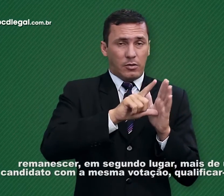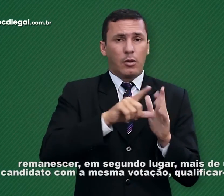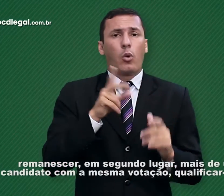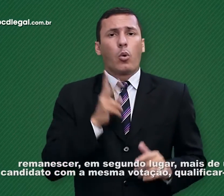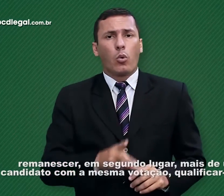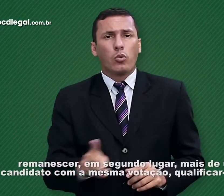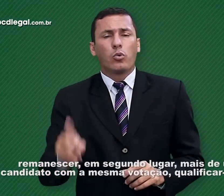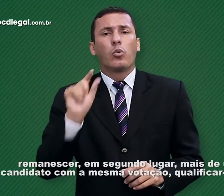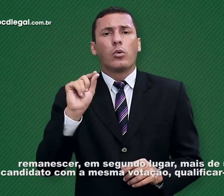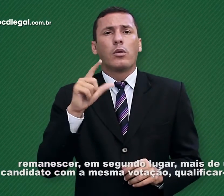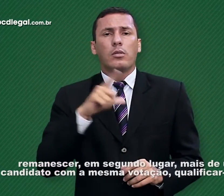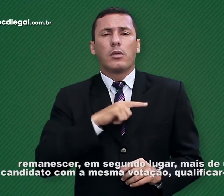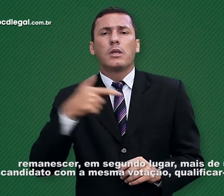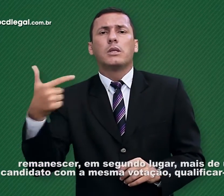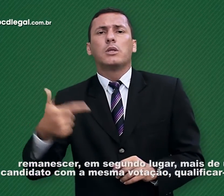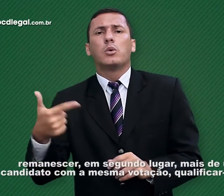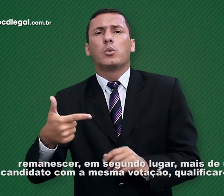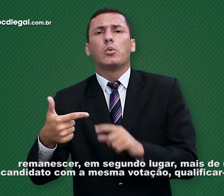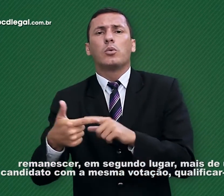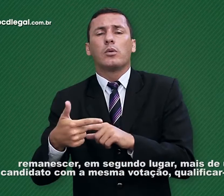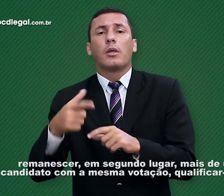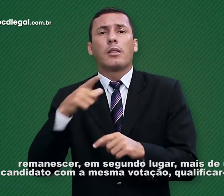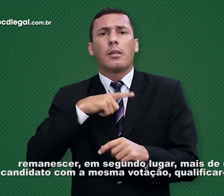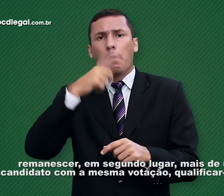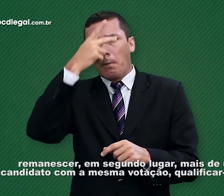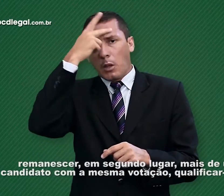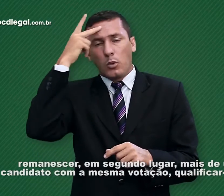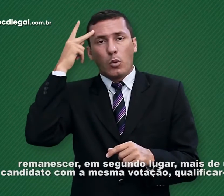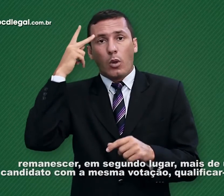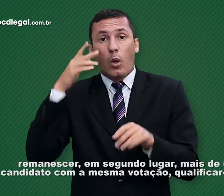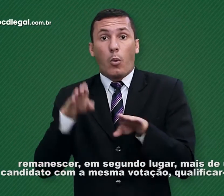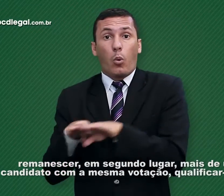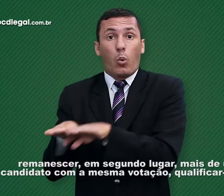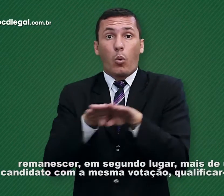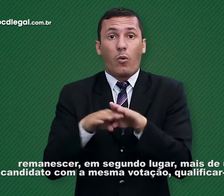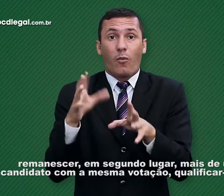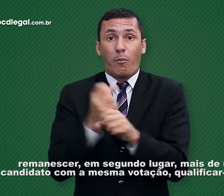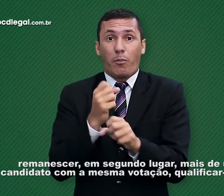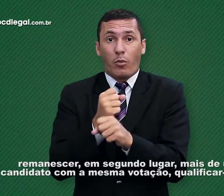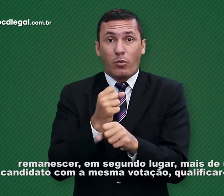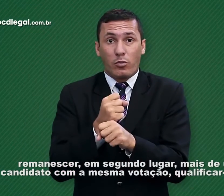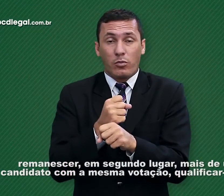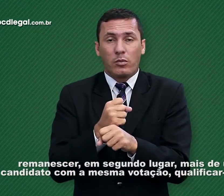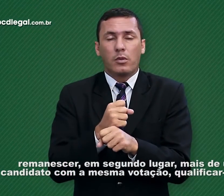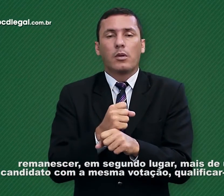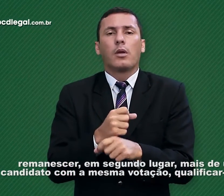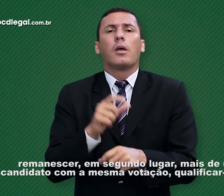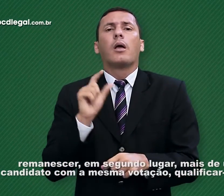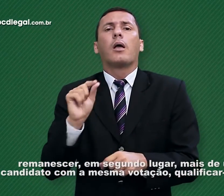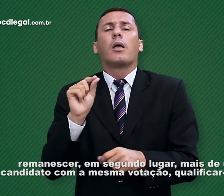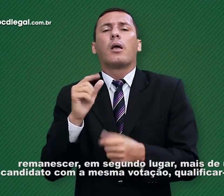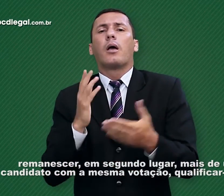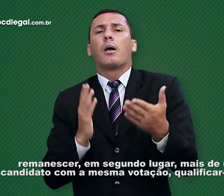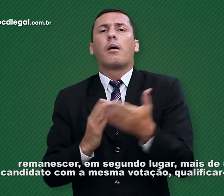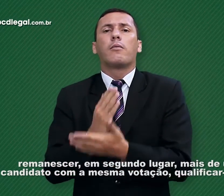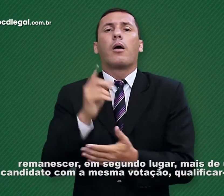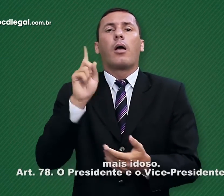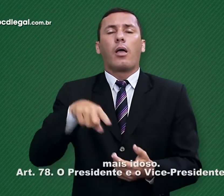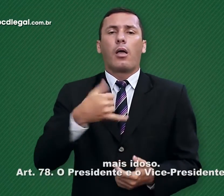remanescer, em segundo lugar, mais de um candidato com a mesma votação, qualificar-se-á o mais